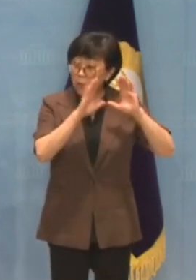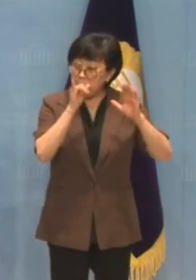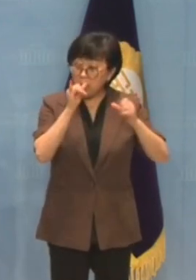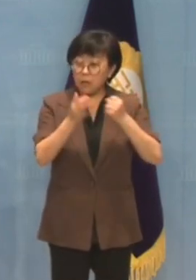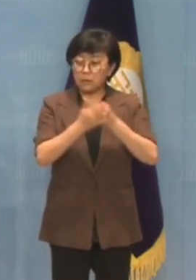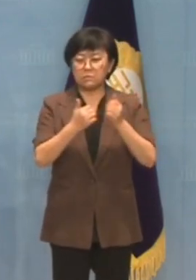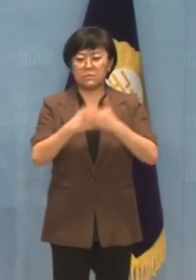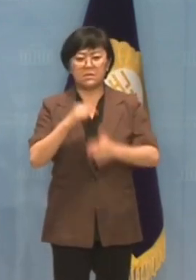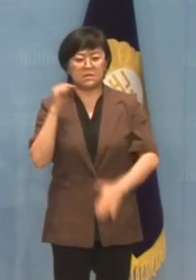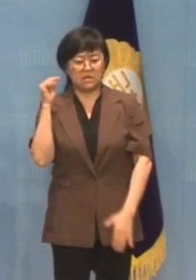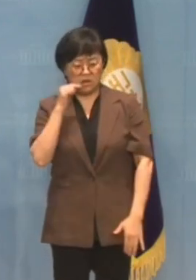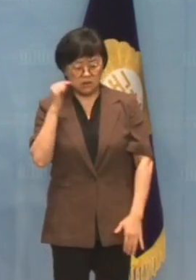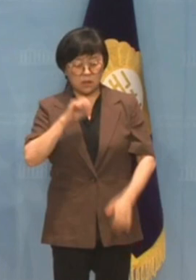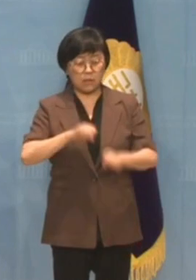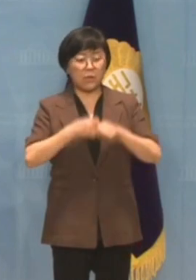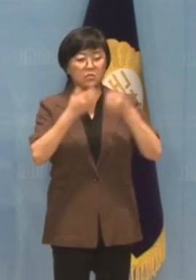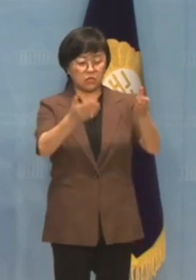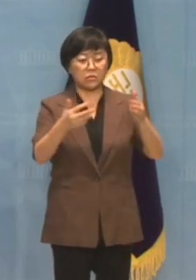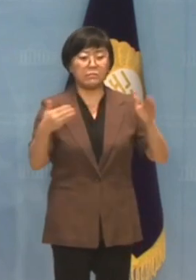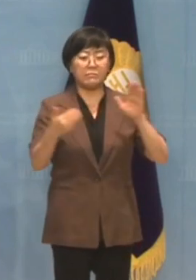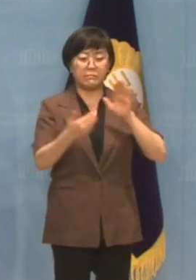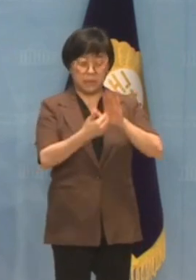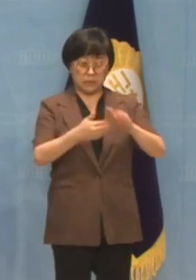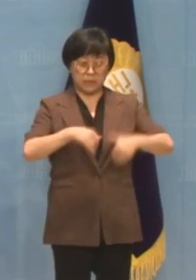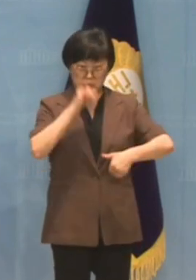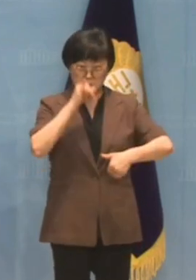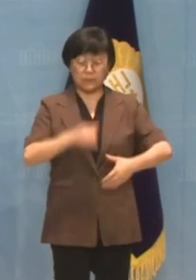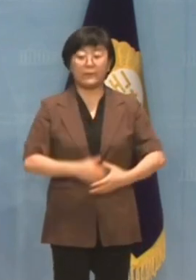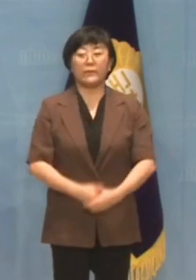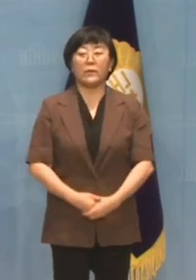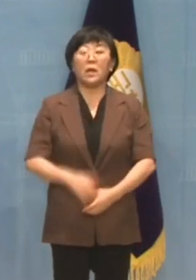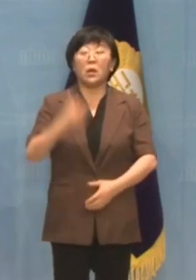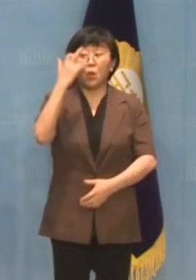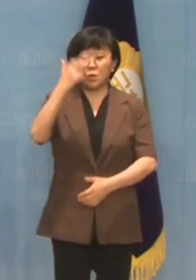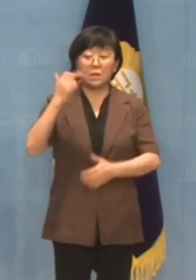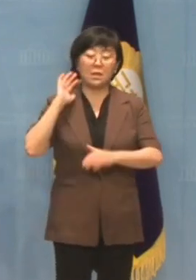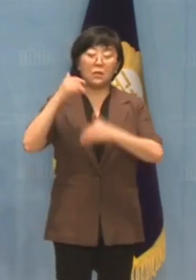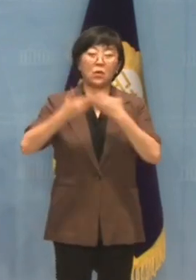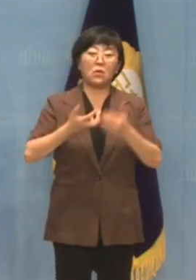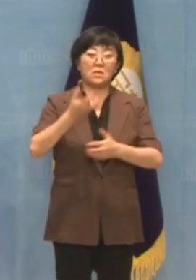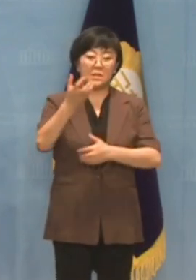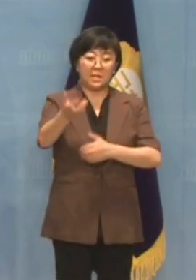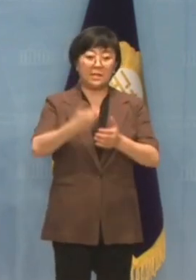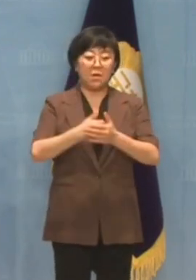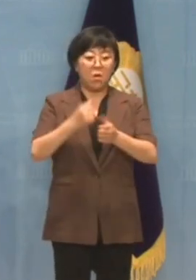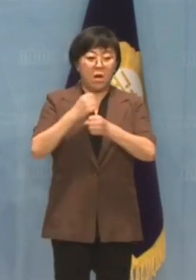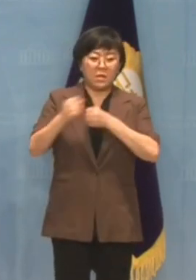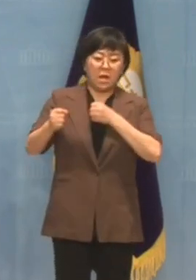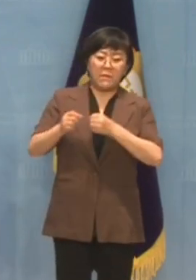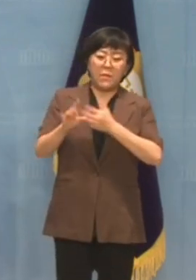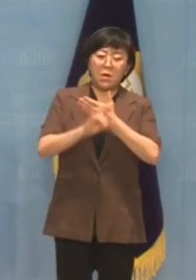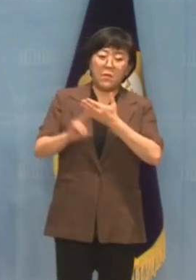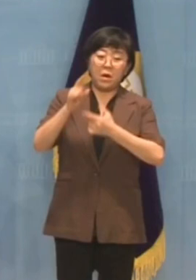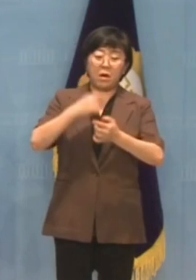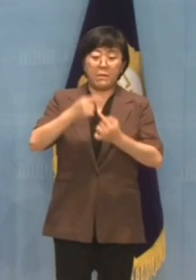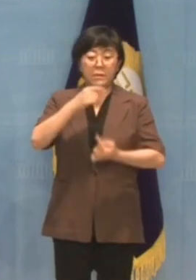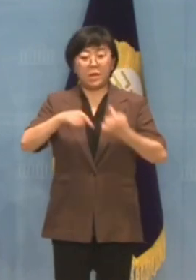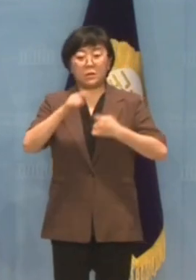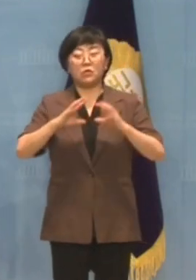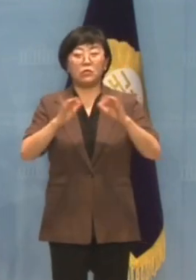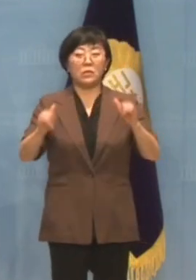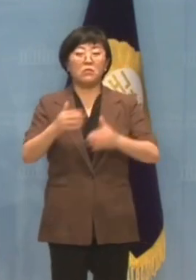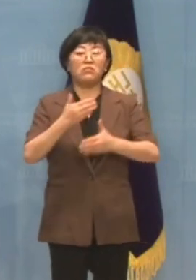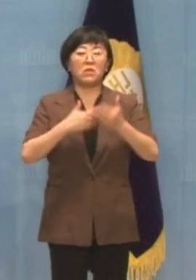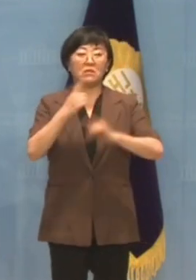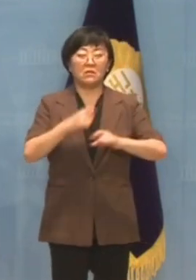엄단하고 철저히 차단해야 합니다 용산 대통령실이 황당한 변명을 할수록 국민 불안은